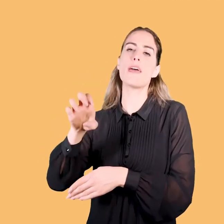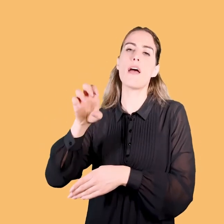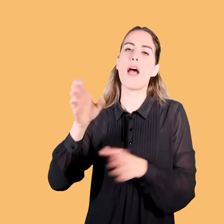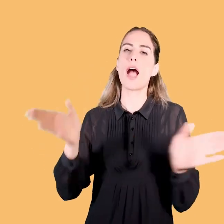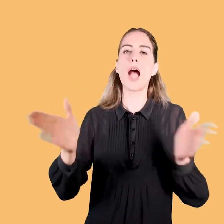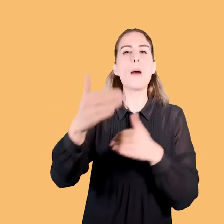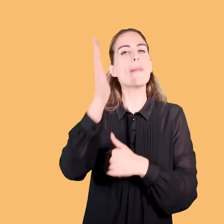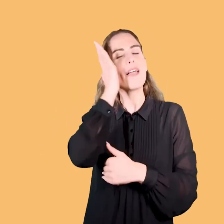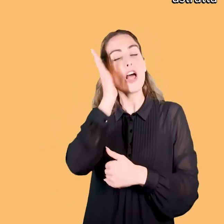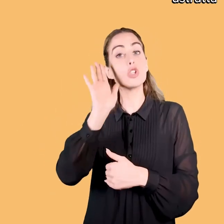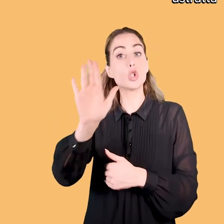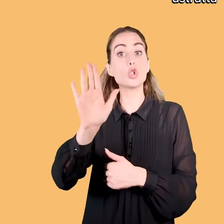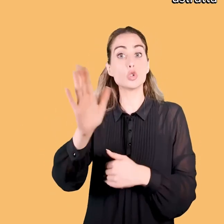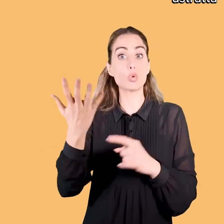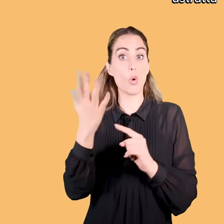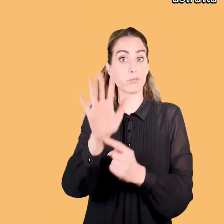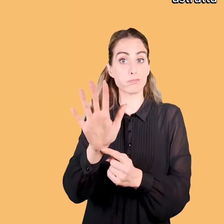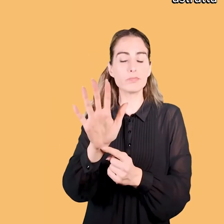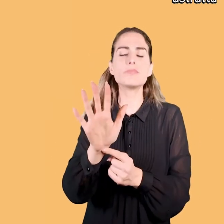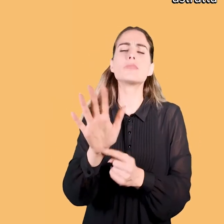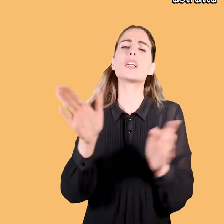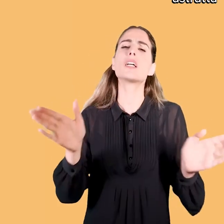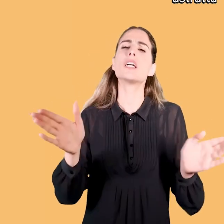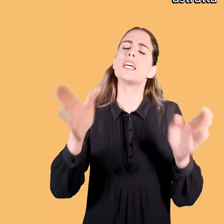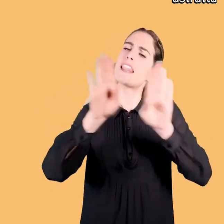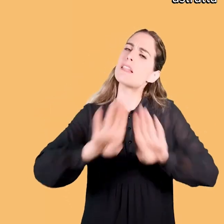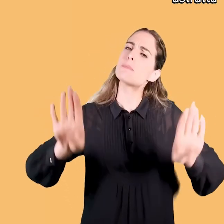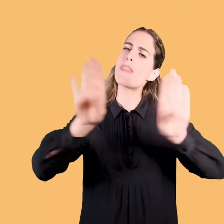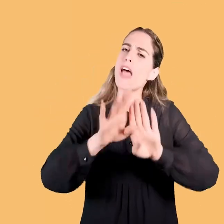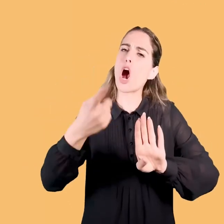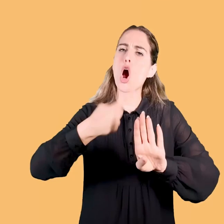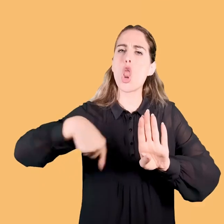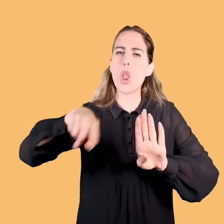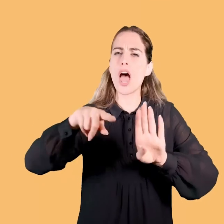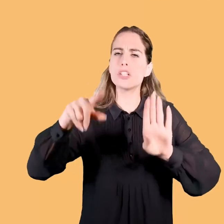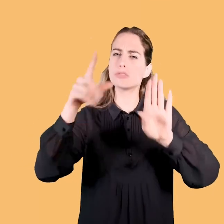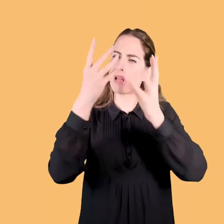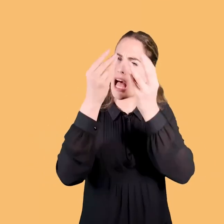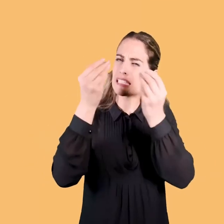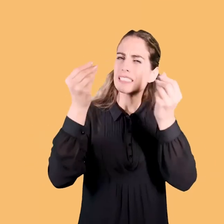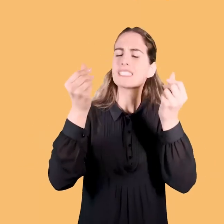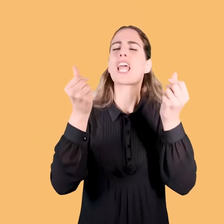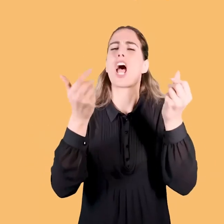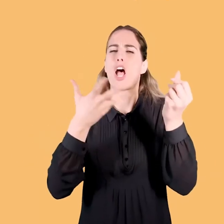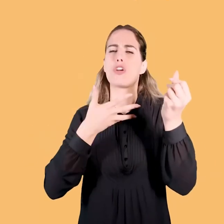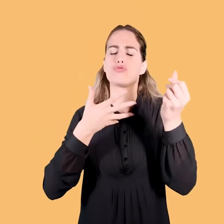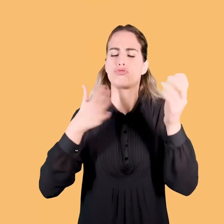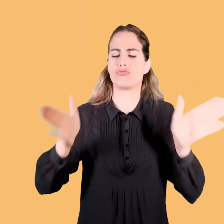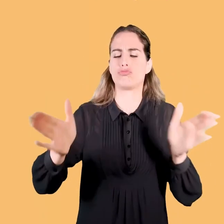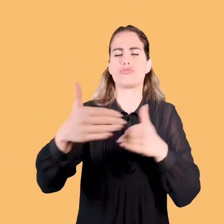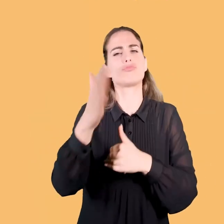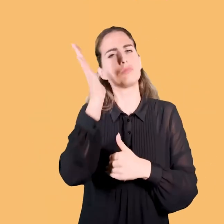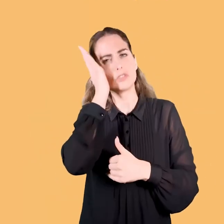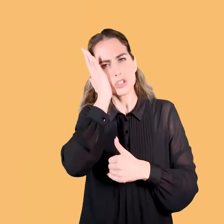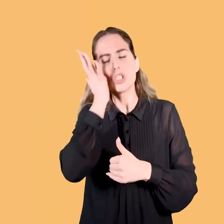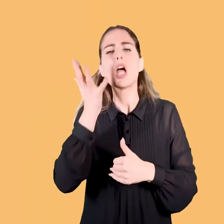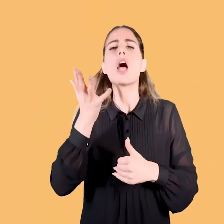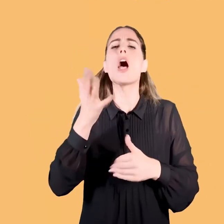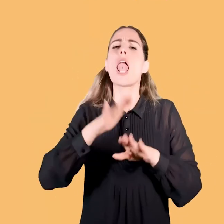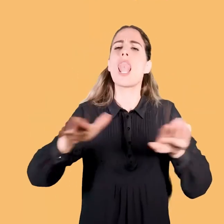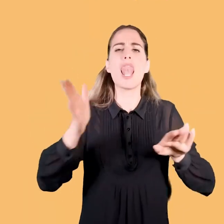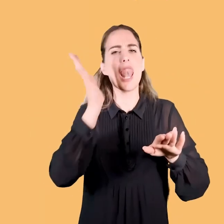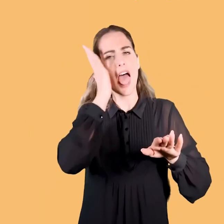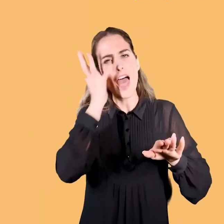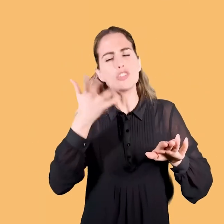nostro caso è appunto rappresentata in maniera lievemente astratta, ovvero c'è il suo letto, c'è le coperte, col